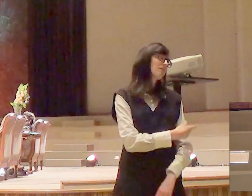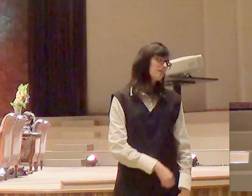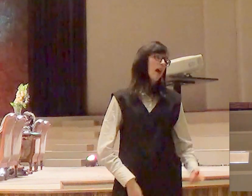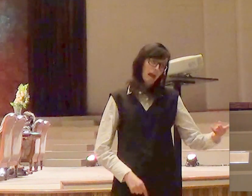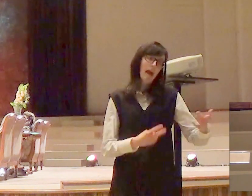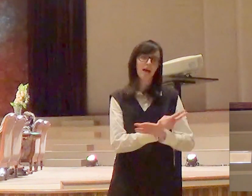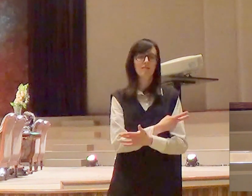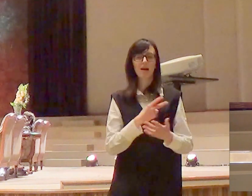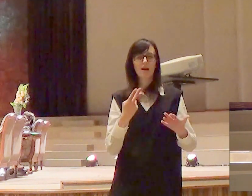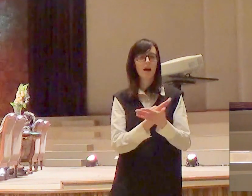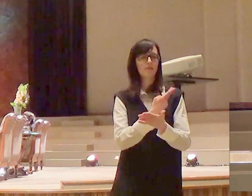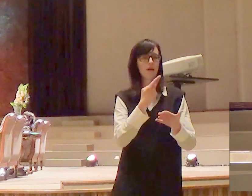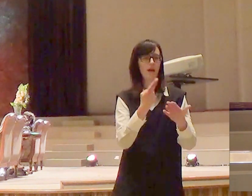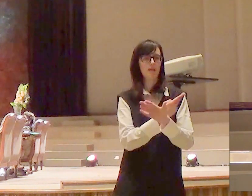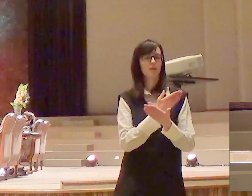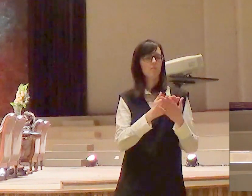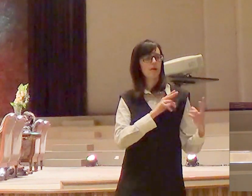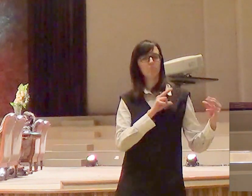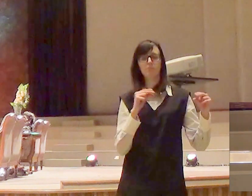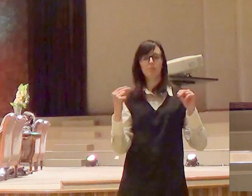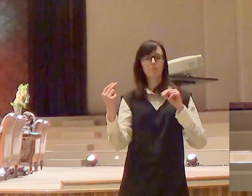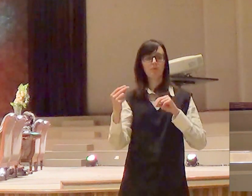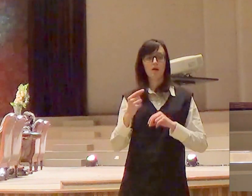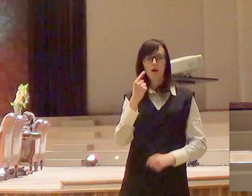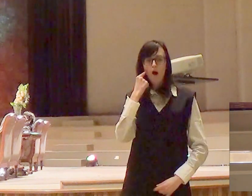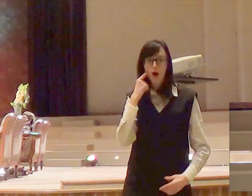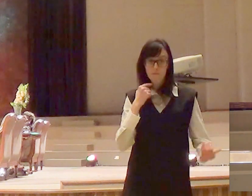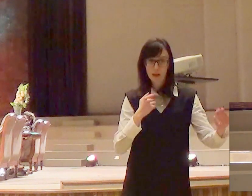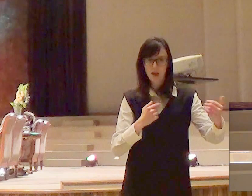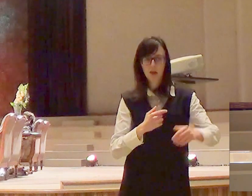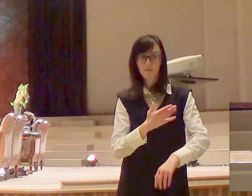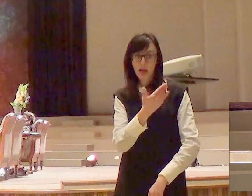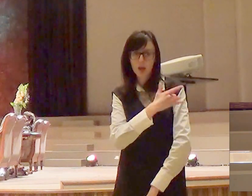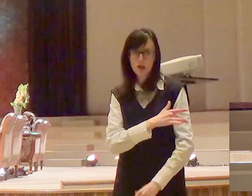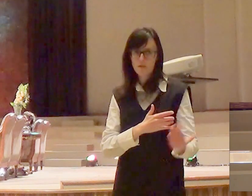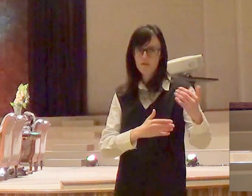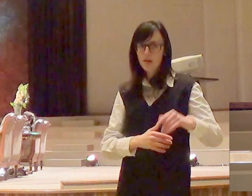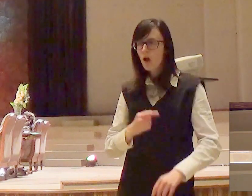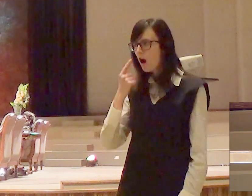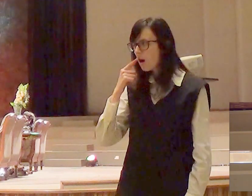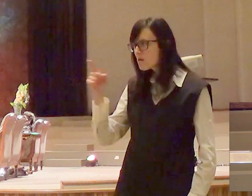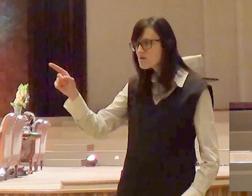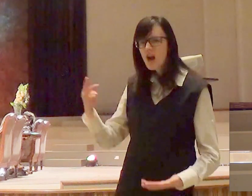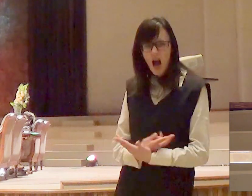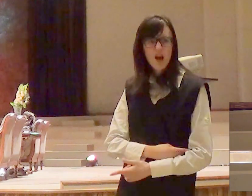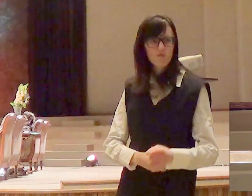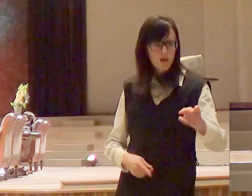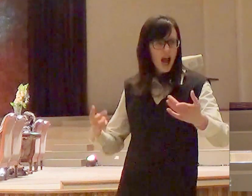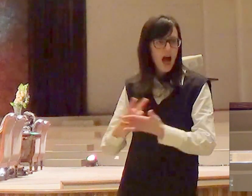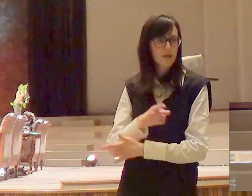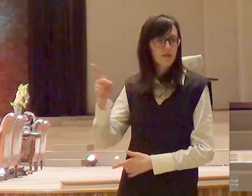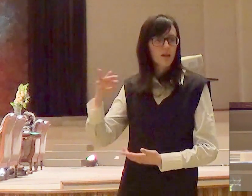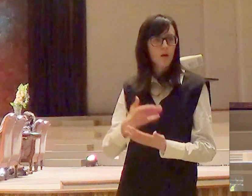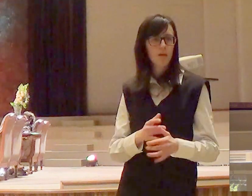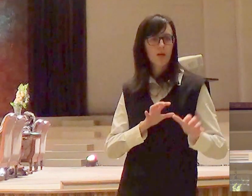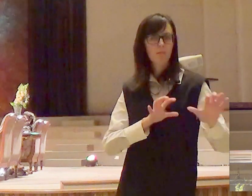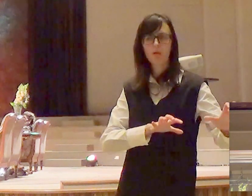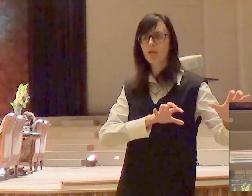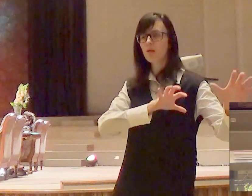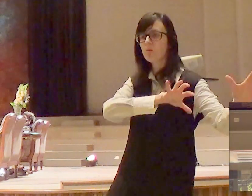tentando trazer pessoas para perto de mim e para transformar aquilo